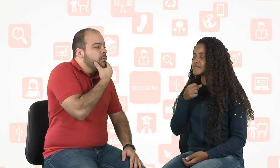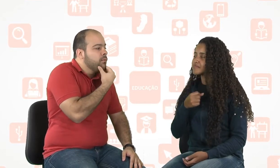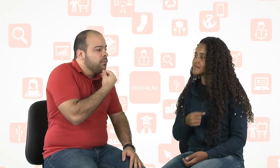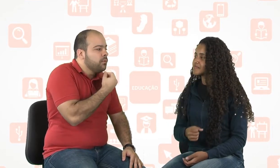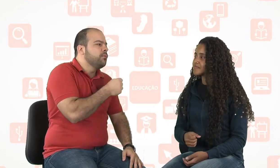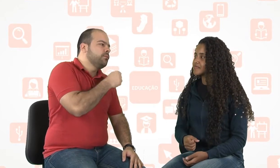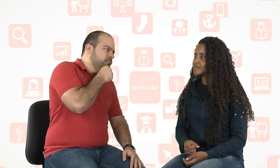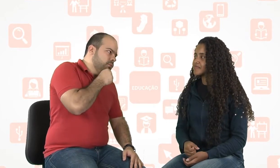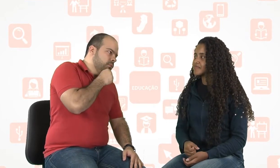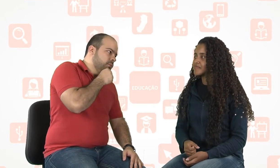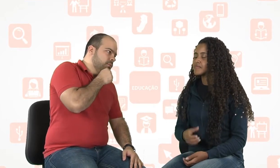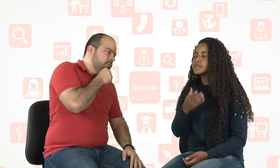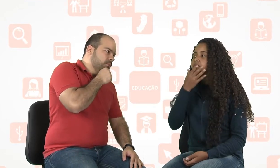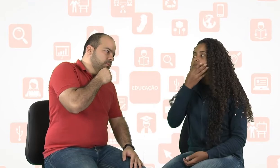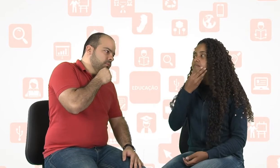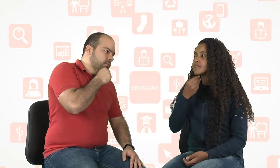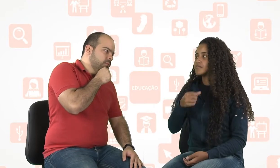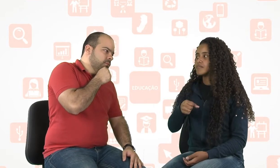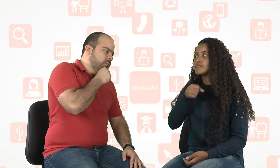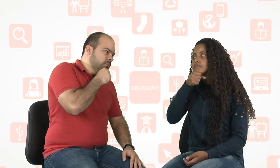Homem. Vovô. Homem. Vovô.